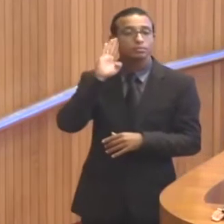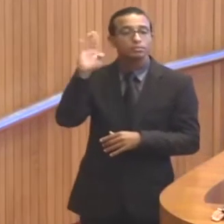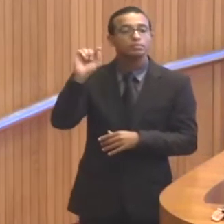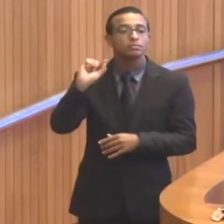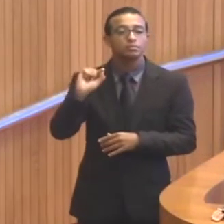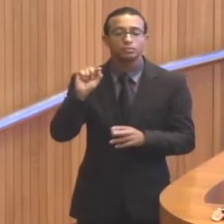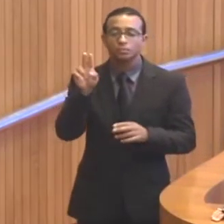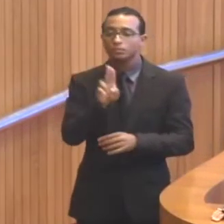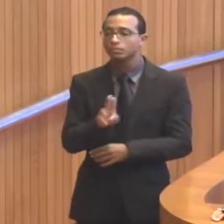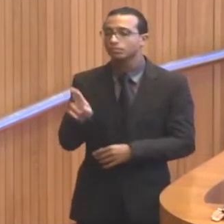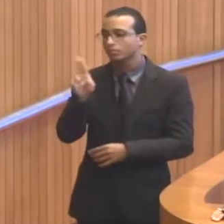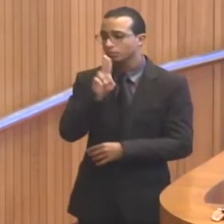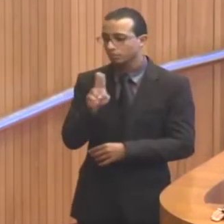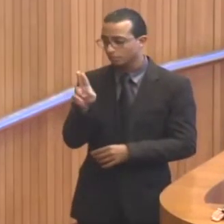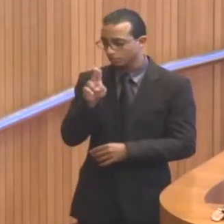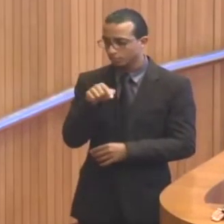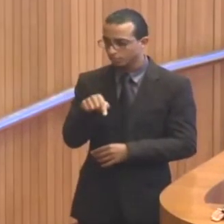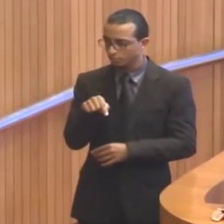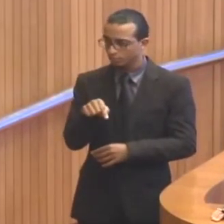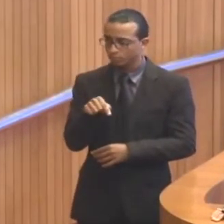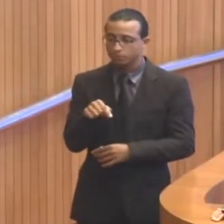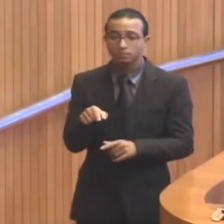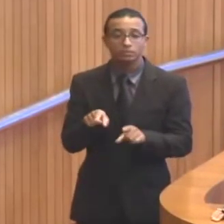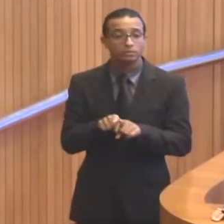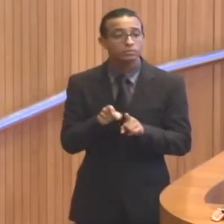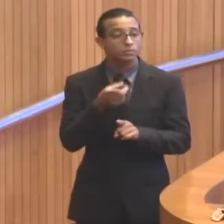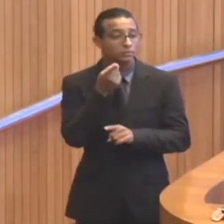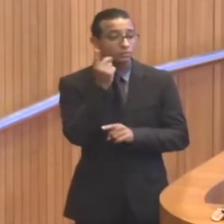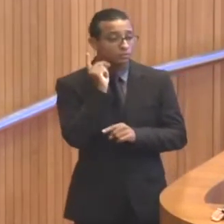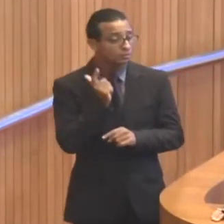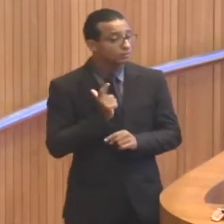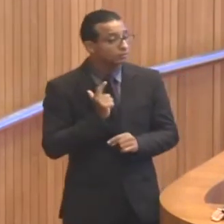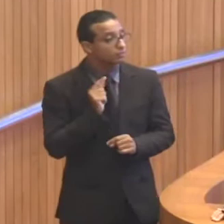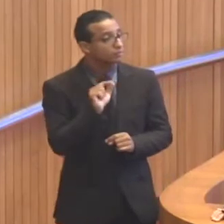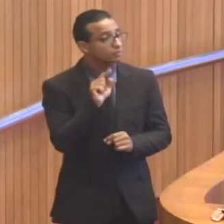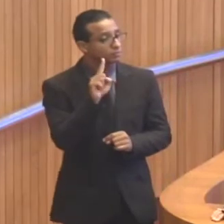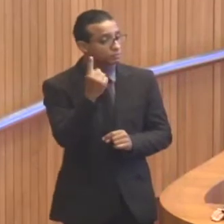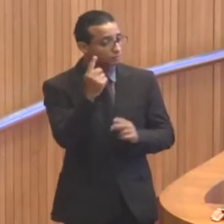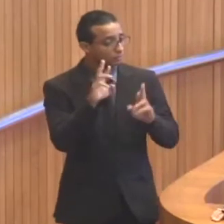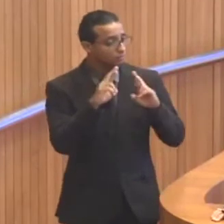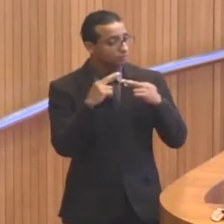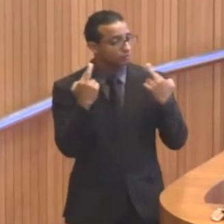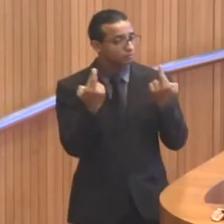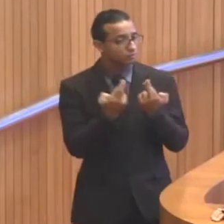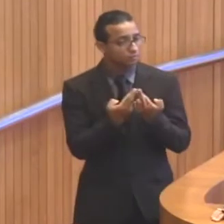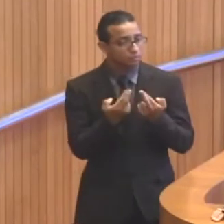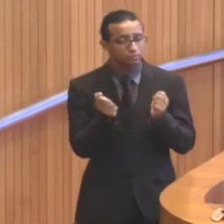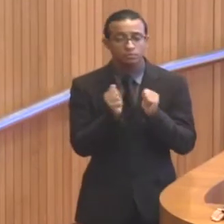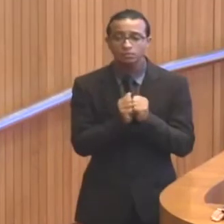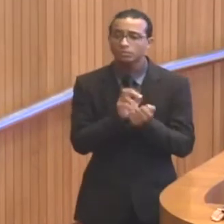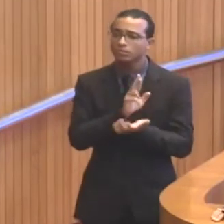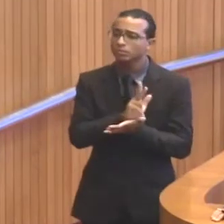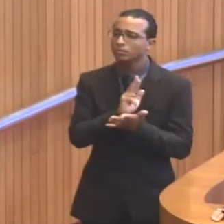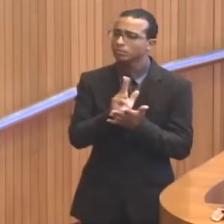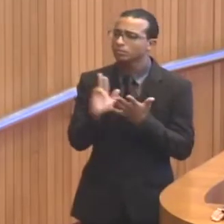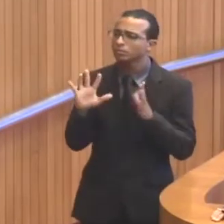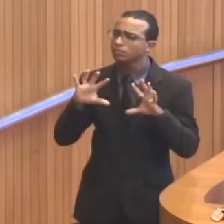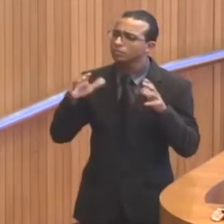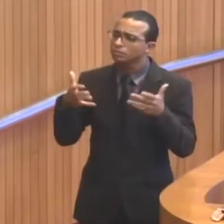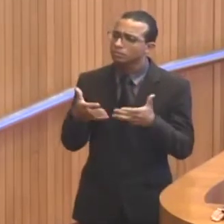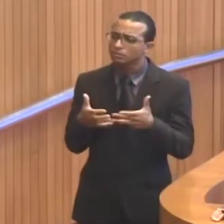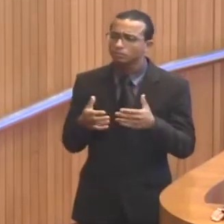ao uso da bicicleta. Também tivemos ontem uma reunião aqui com várias categorias